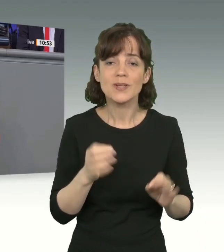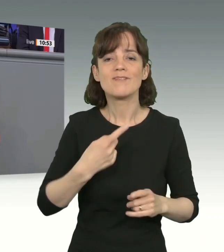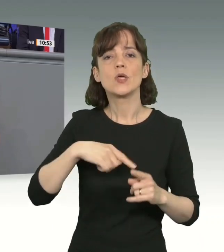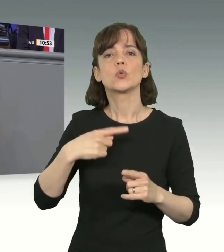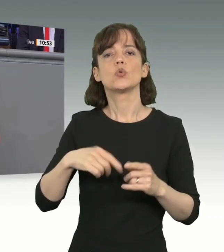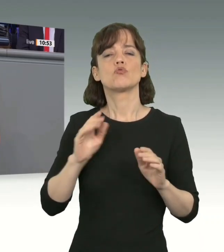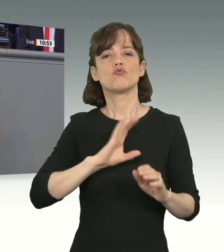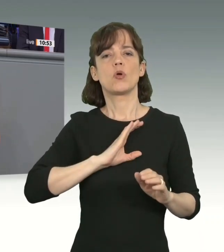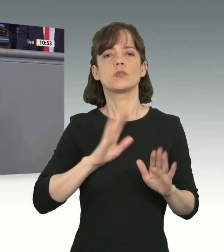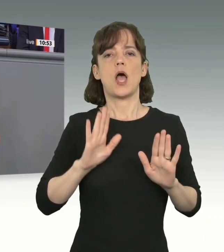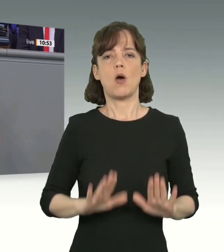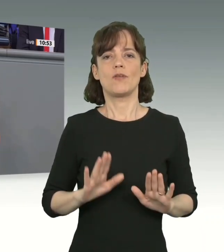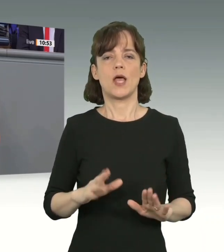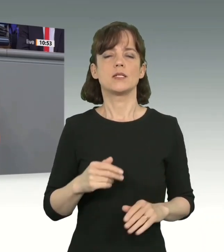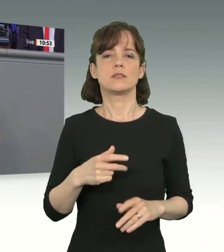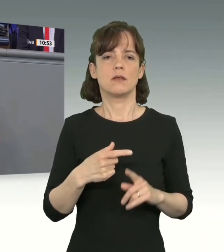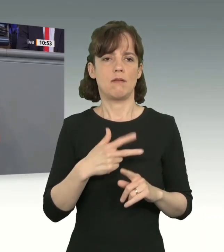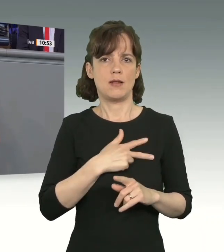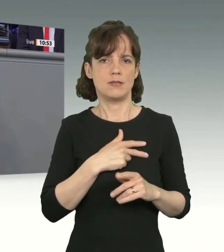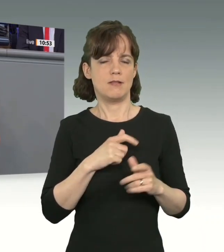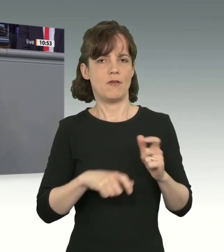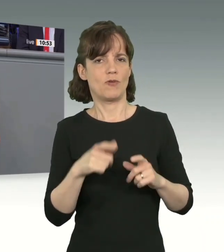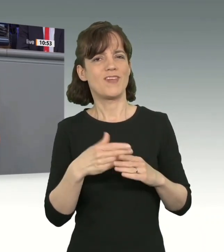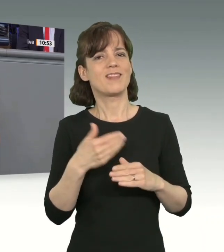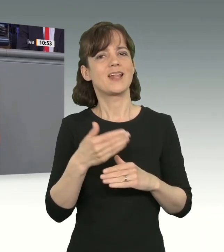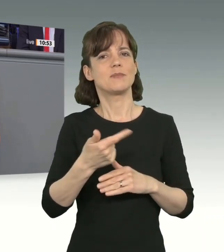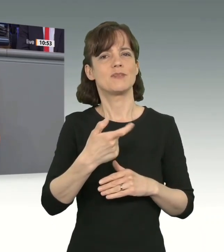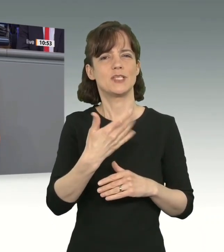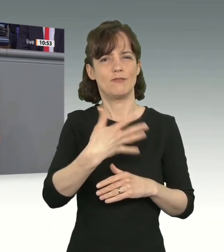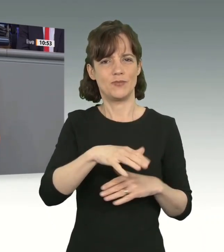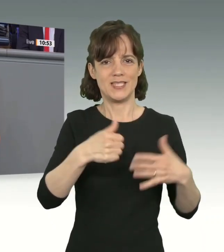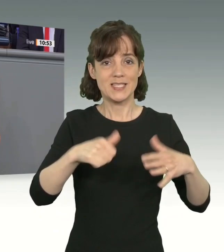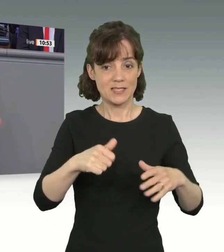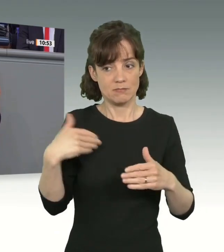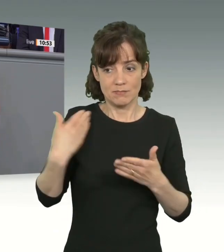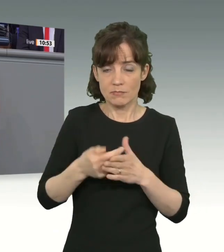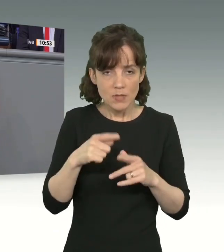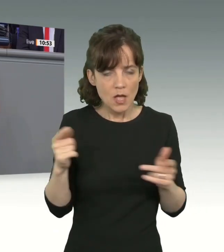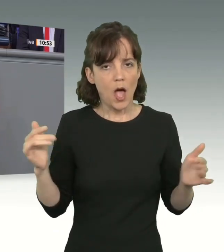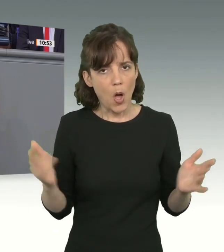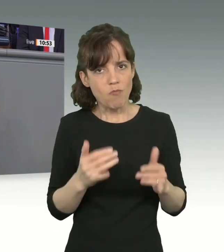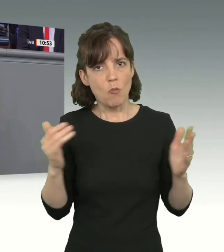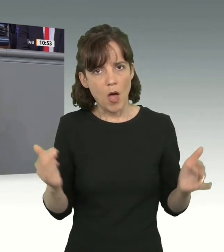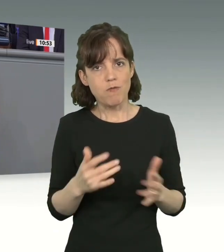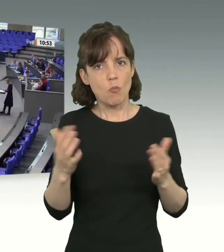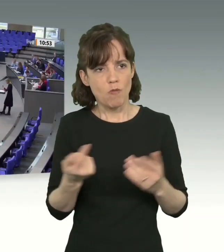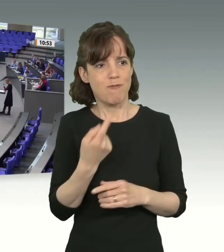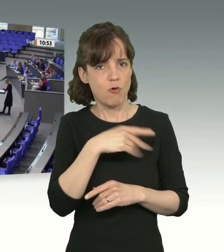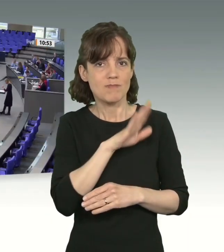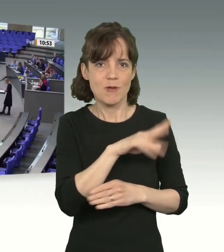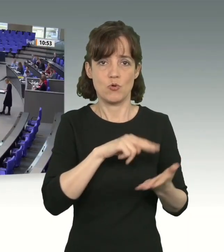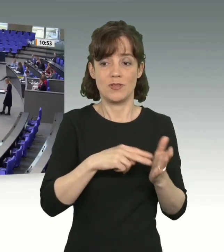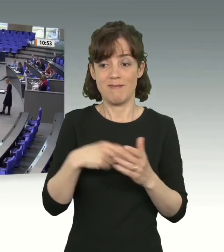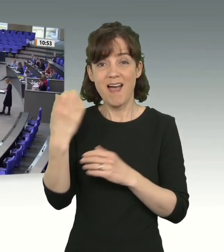Realitätsverweigerung nach den Jahren 2015 und 2016 bei euch aufgeräumt. Wir arbeiten in der Ampel daran,